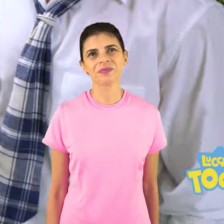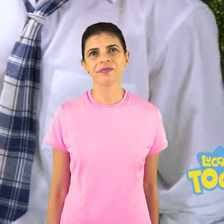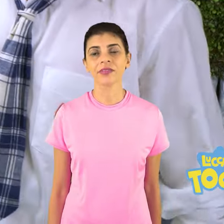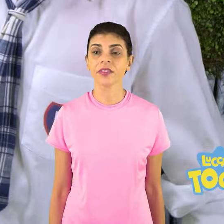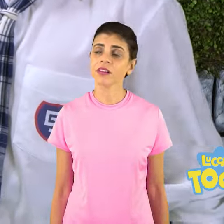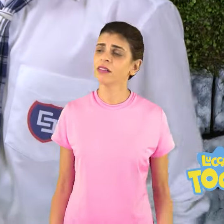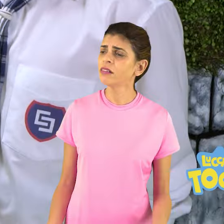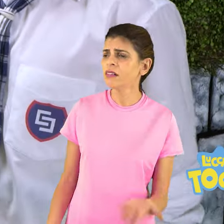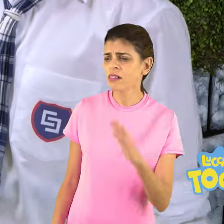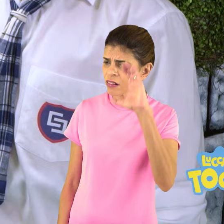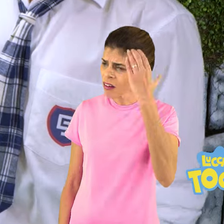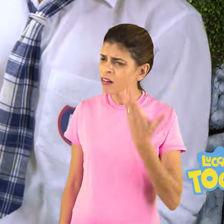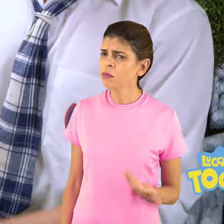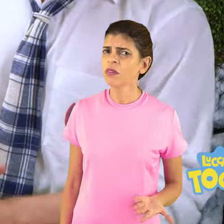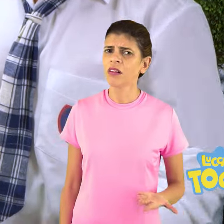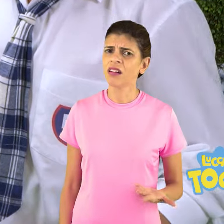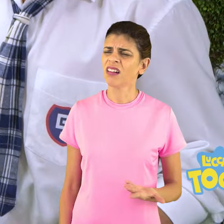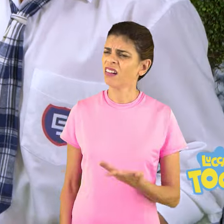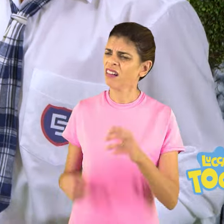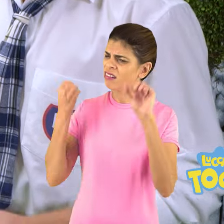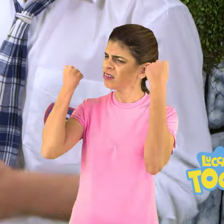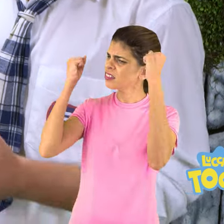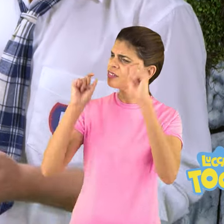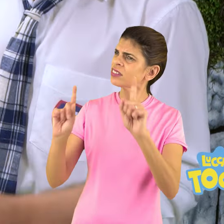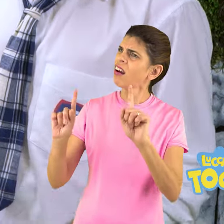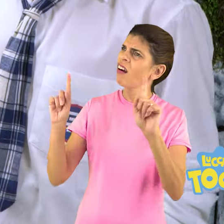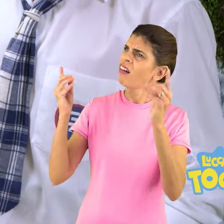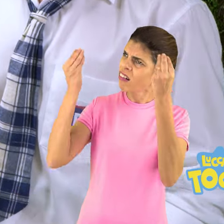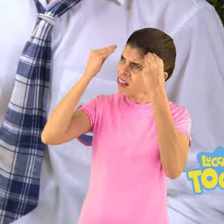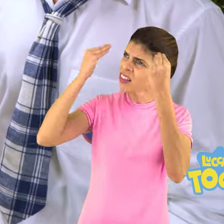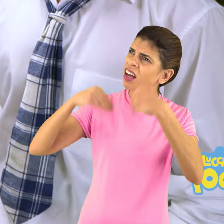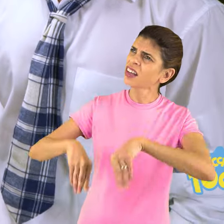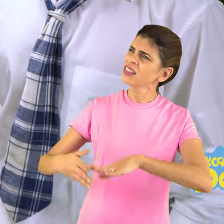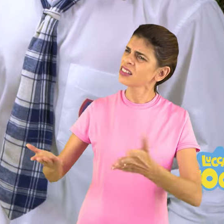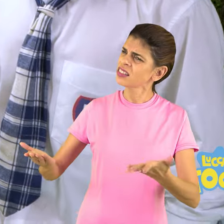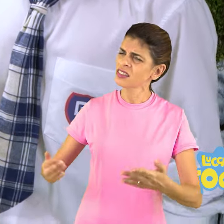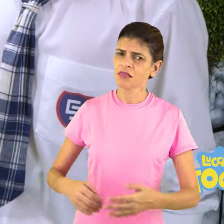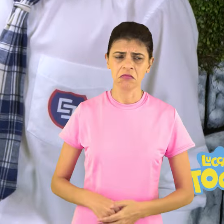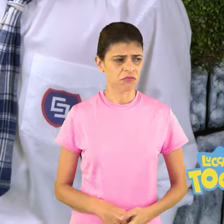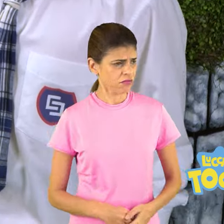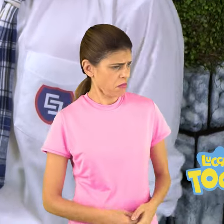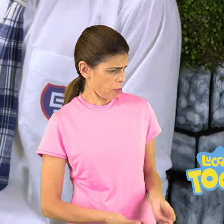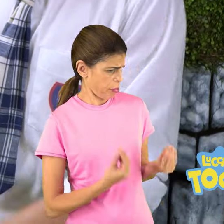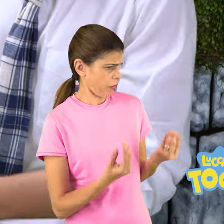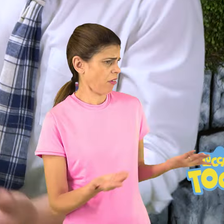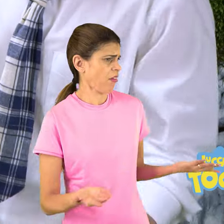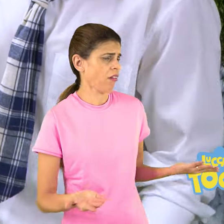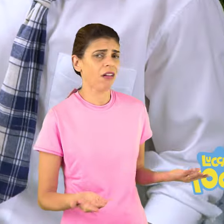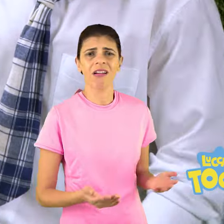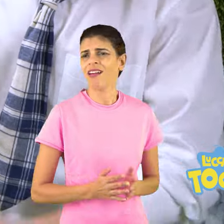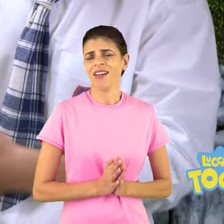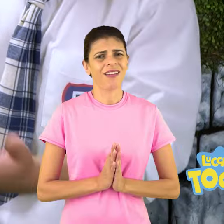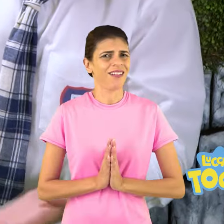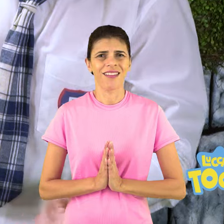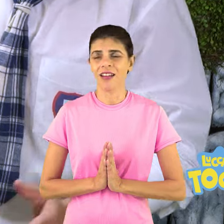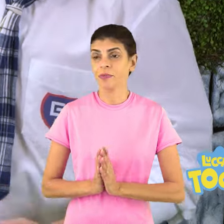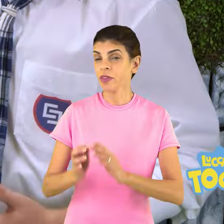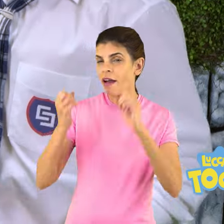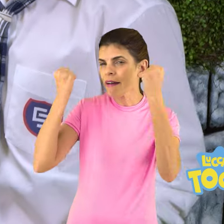Camila, é melhor você não fazer essa aula de educação física de hoje. Ué, por que, Daniel? Ah, porque a aula de alongamento pode ser muito